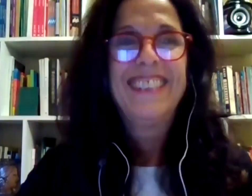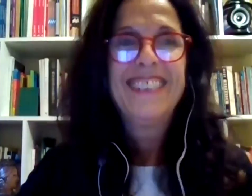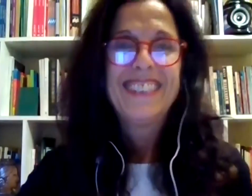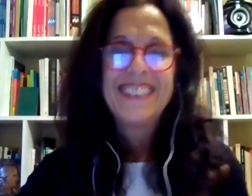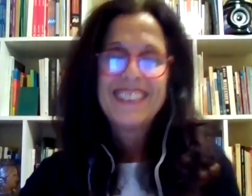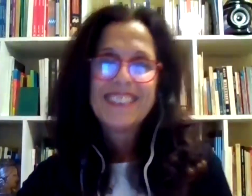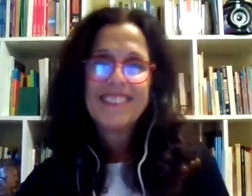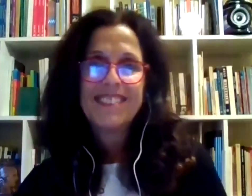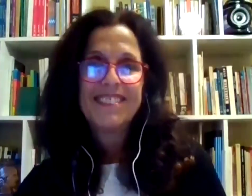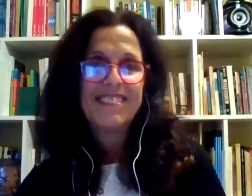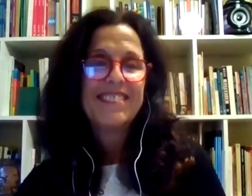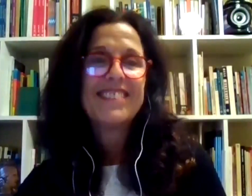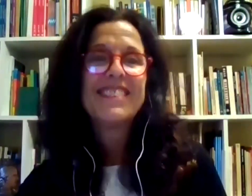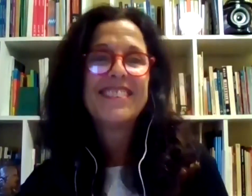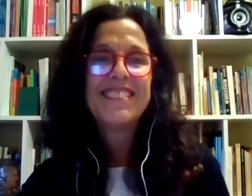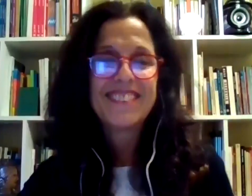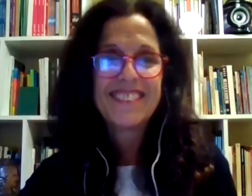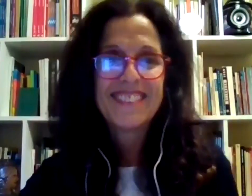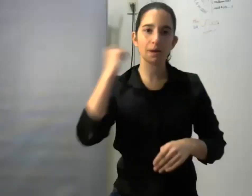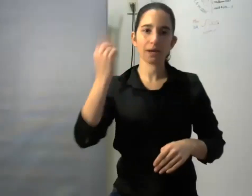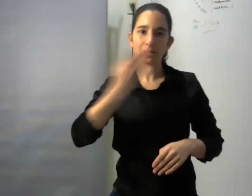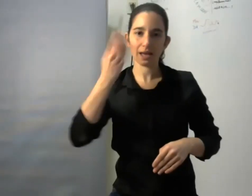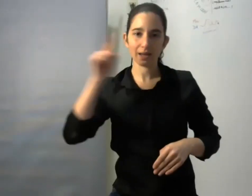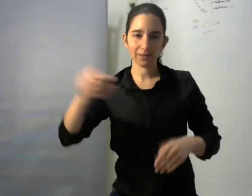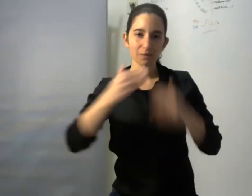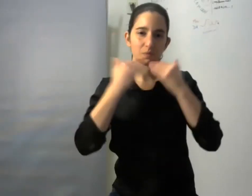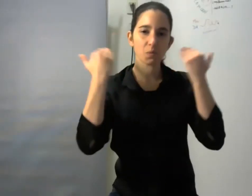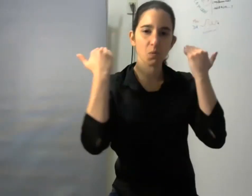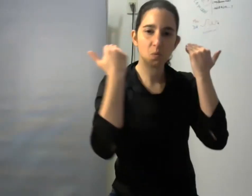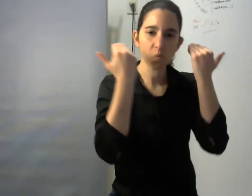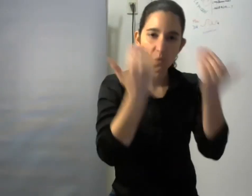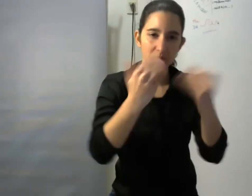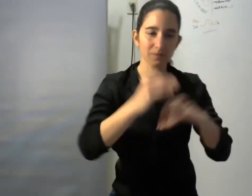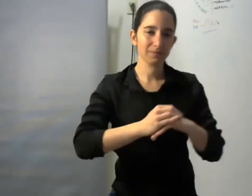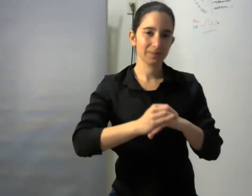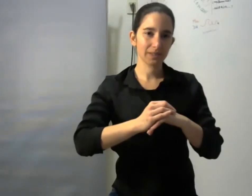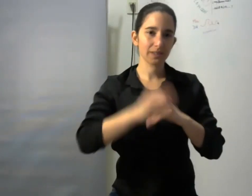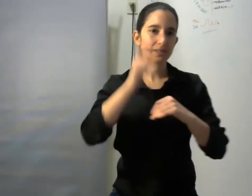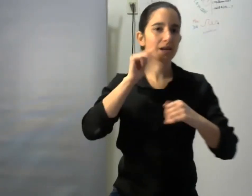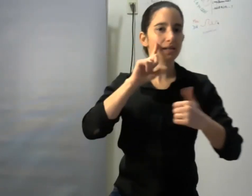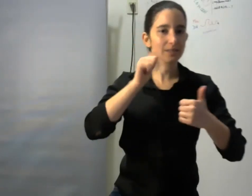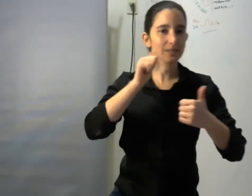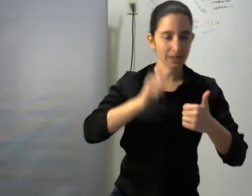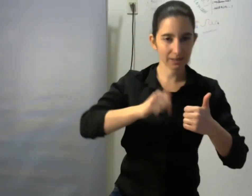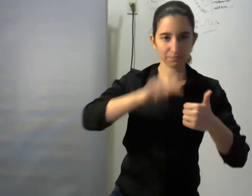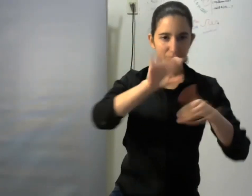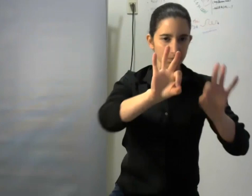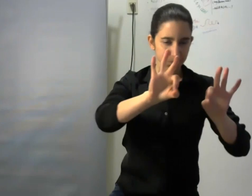te agradecemos Graciela Ivana también antes de invitar a Matías para que diga algunas palabras